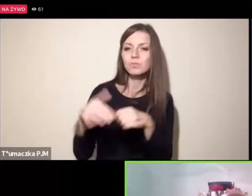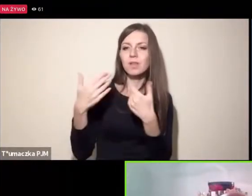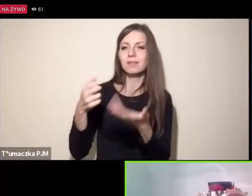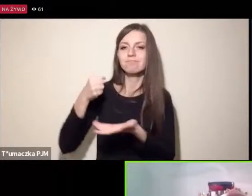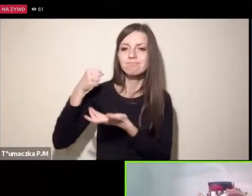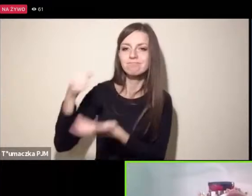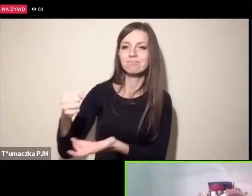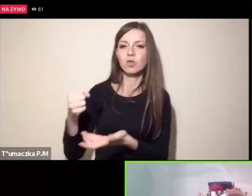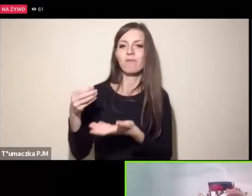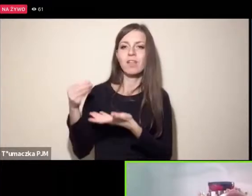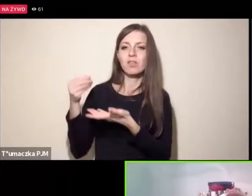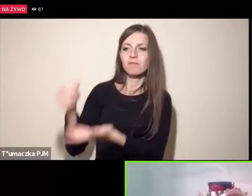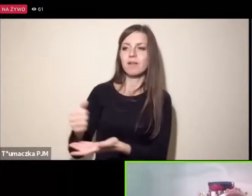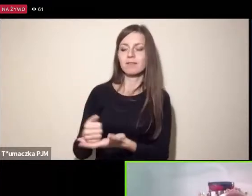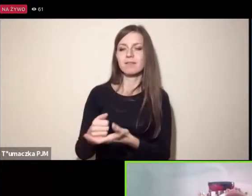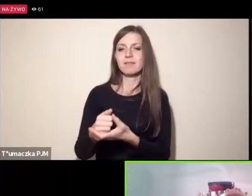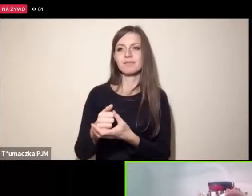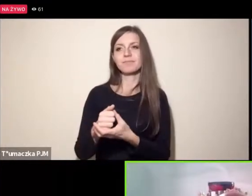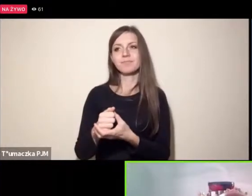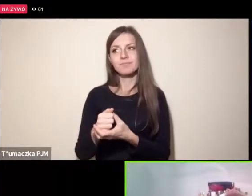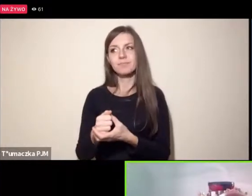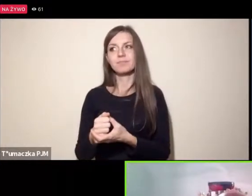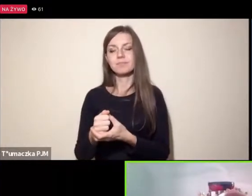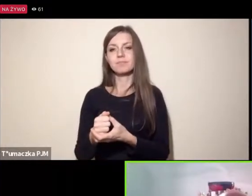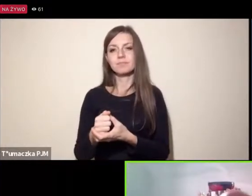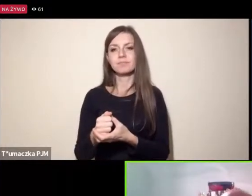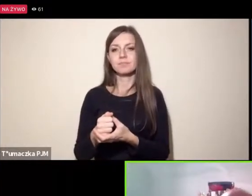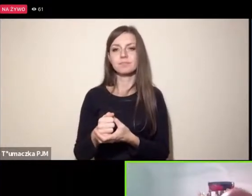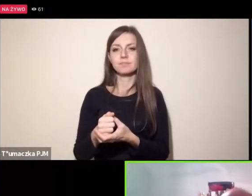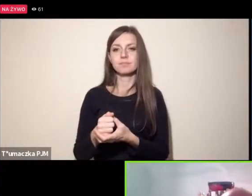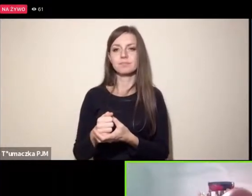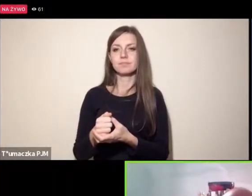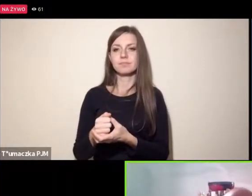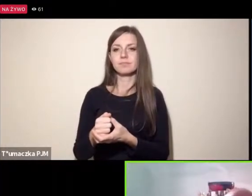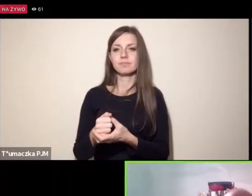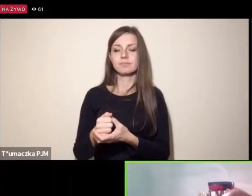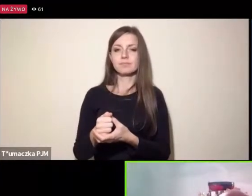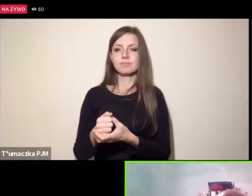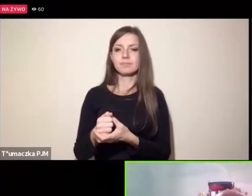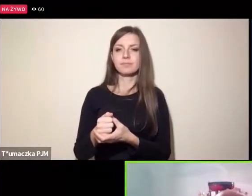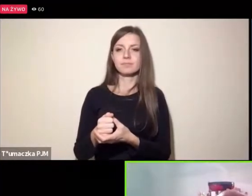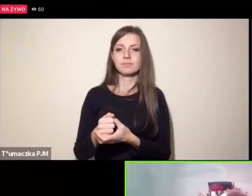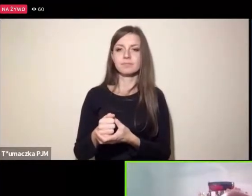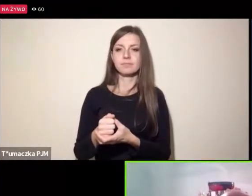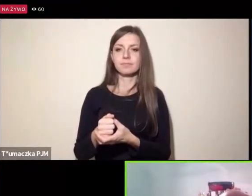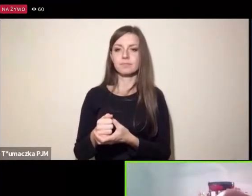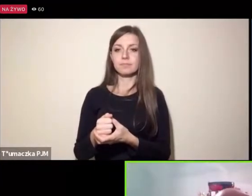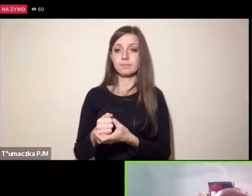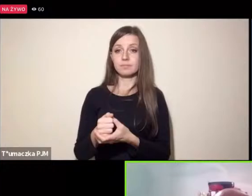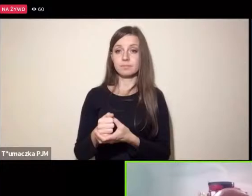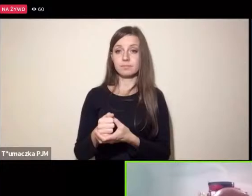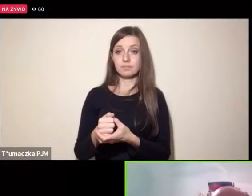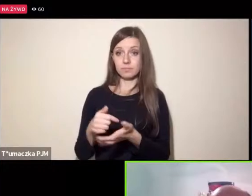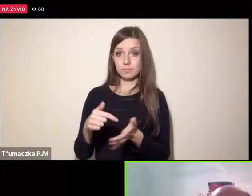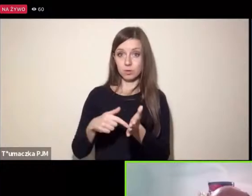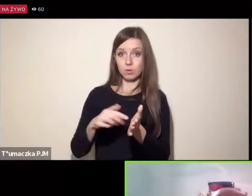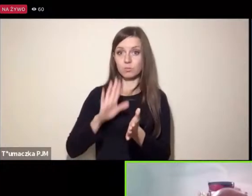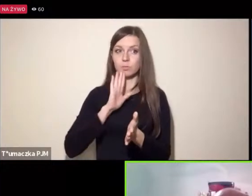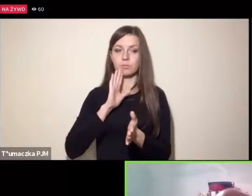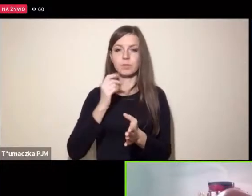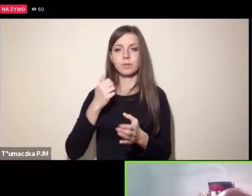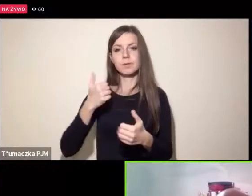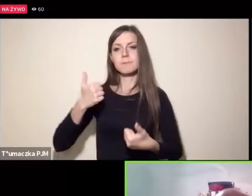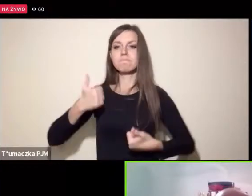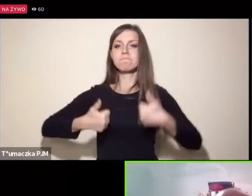dystrybucji tych ekologicznych plonów z naciskiem na lokalność żeby to nie było konkurowanie na przykład z